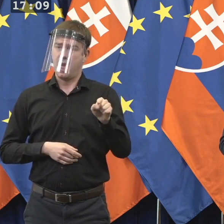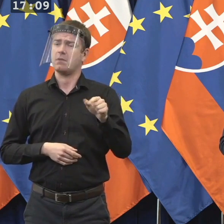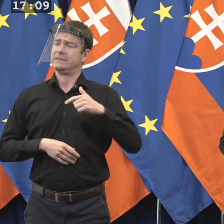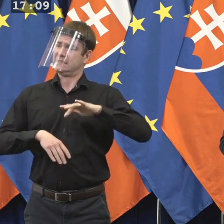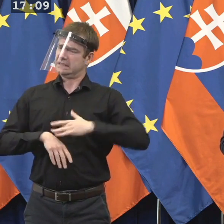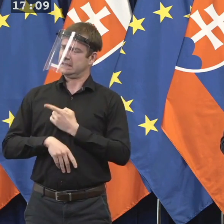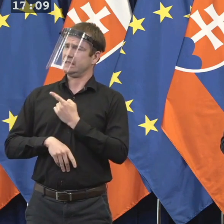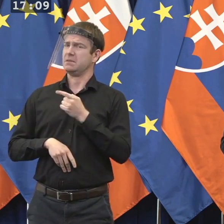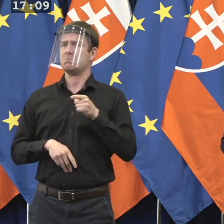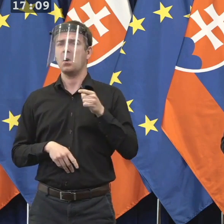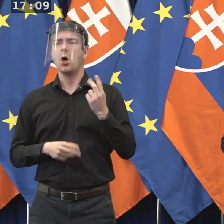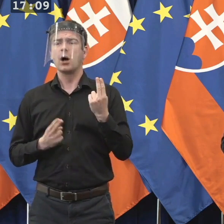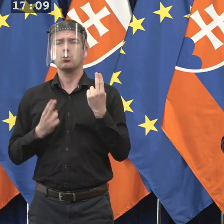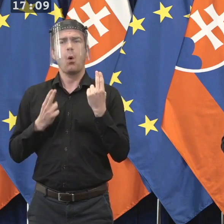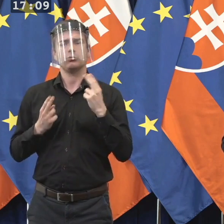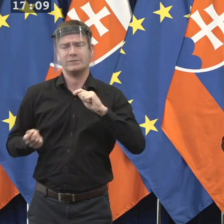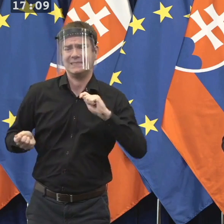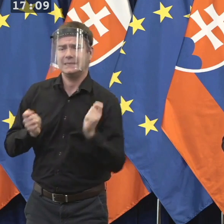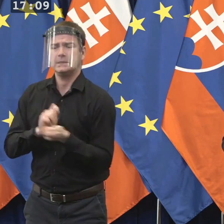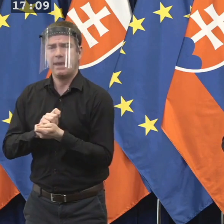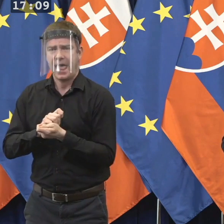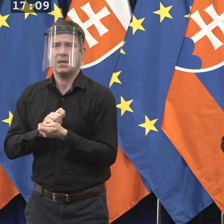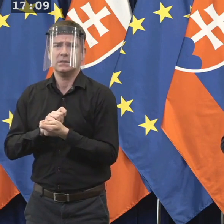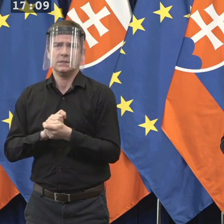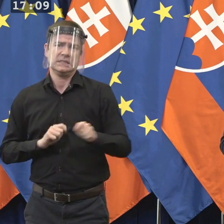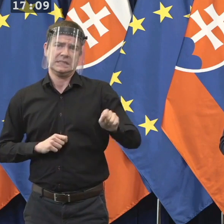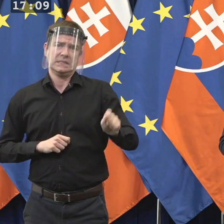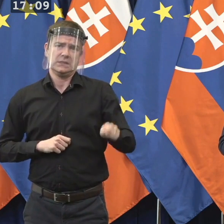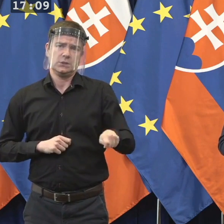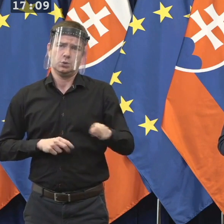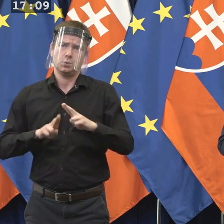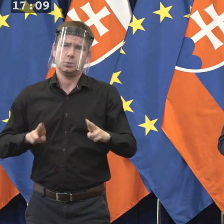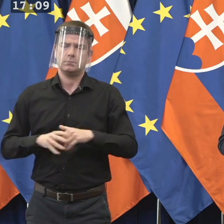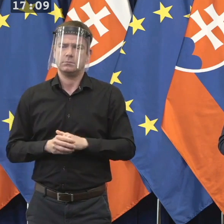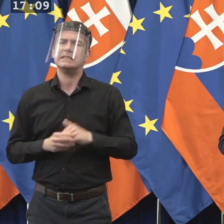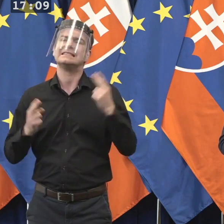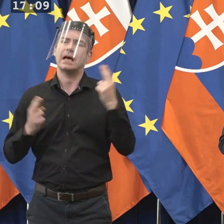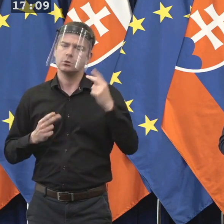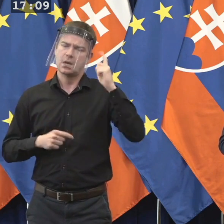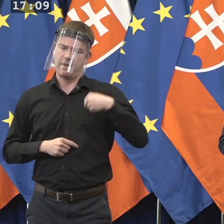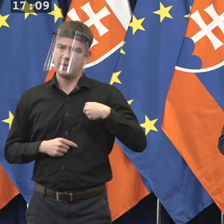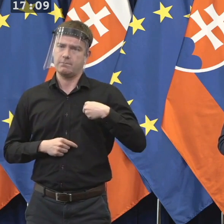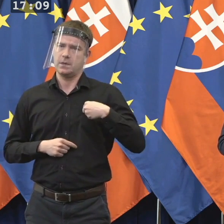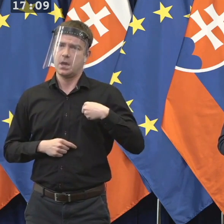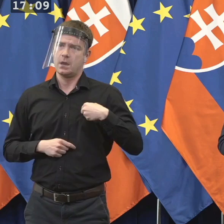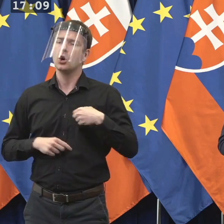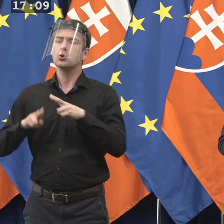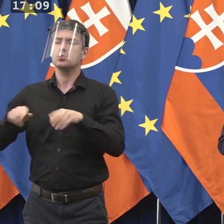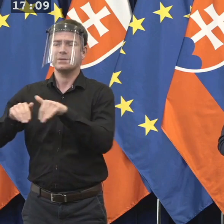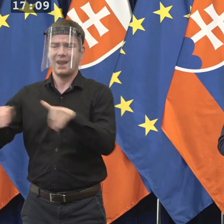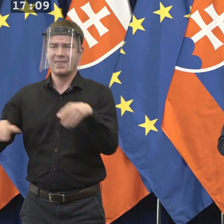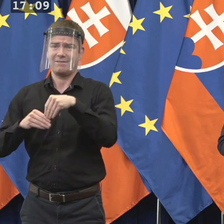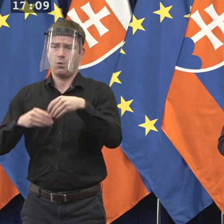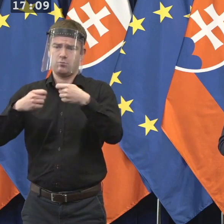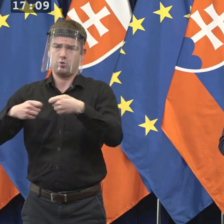pri reforme justície. Samozrejme, dostávam otázky k tomu, že dvaja z nich sú súdcovia. Áno, je to v rozpore s tým, čo je v